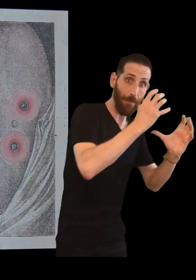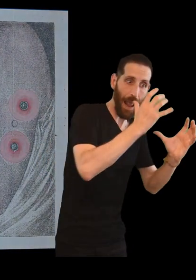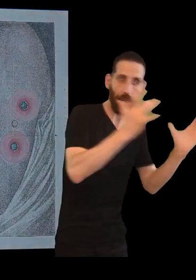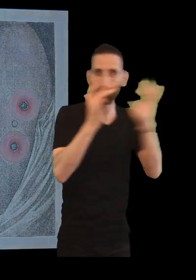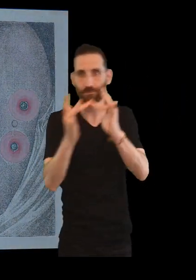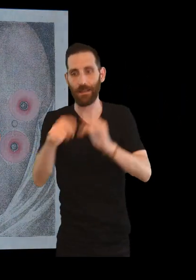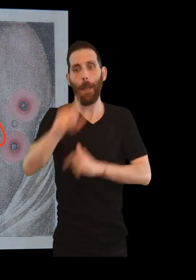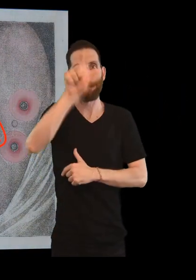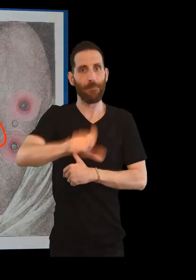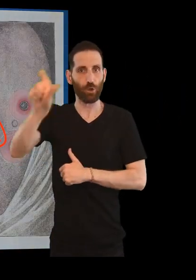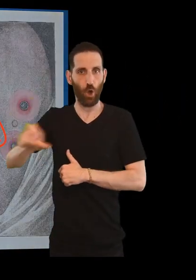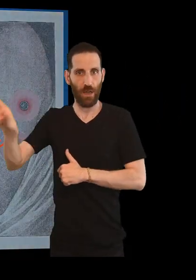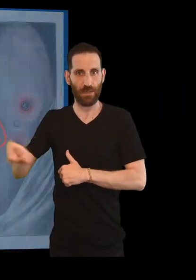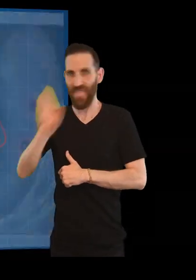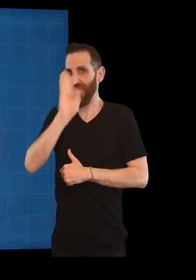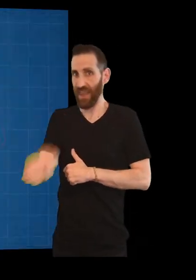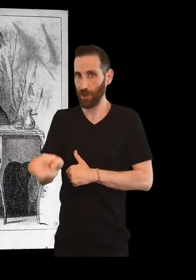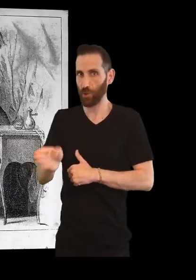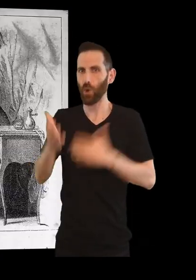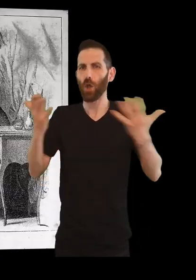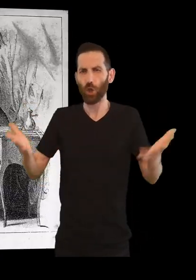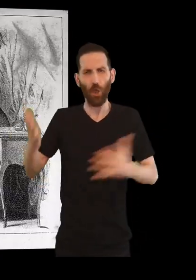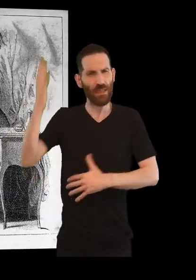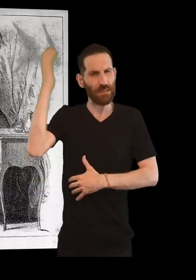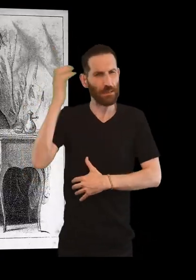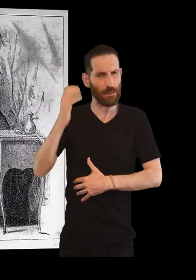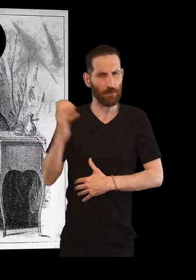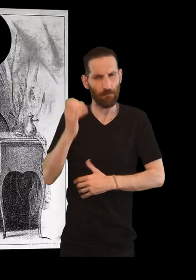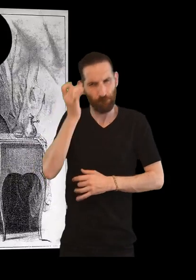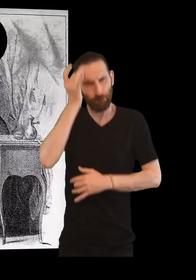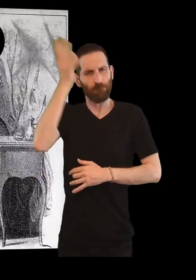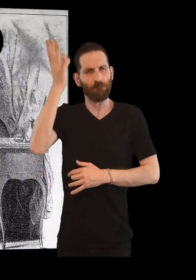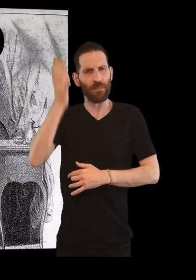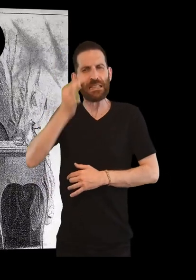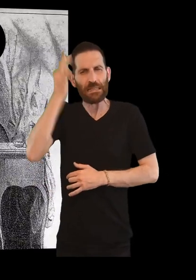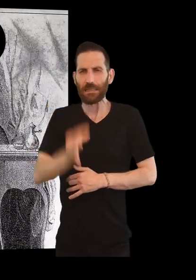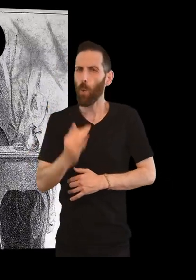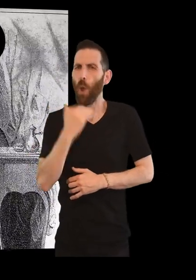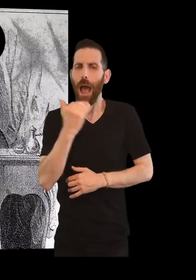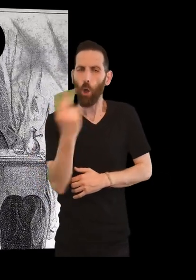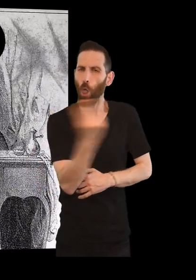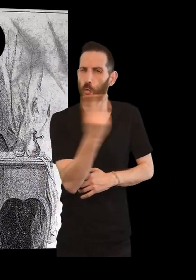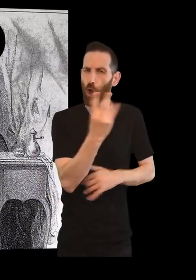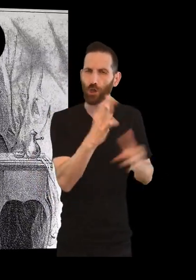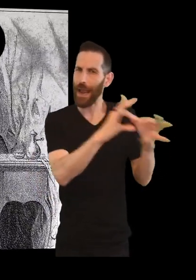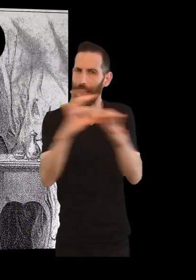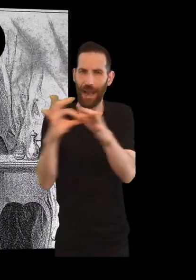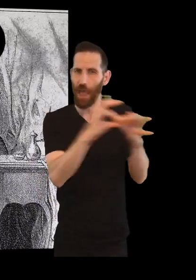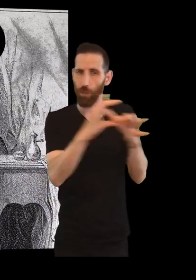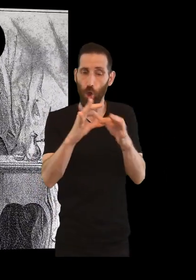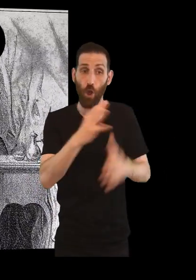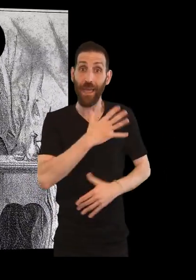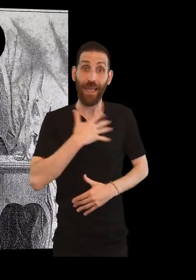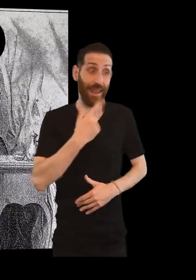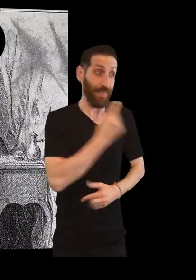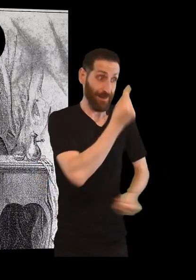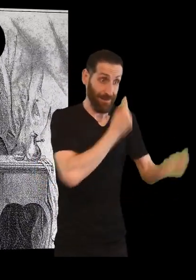infectados e seres humanos. Jenner pensou que debía haber unha relación entre estar exposto á varíola